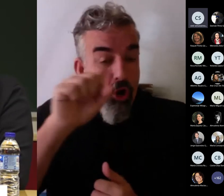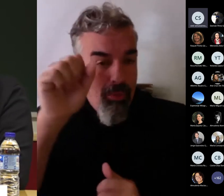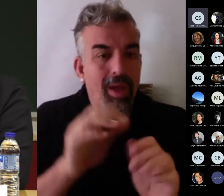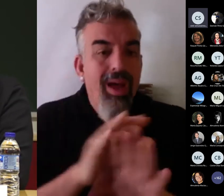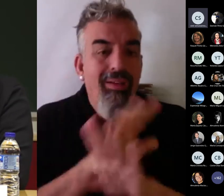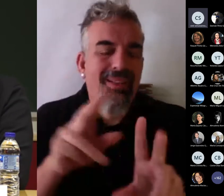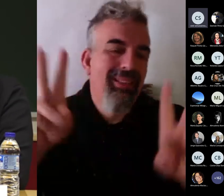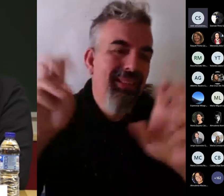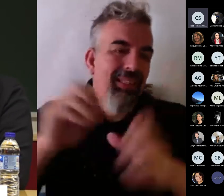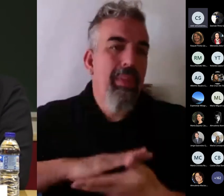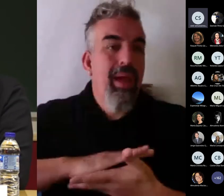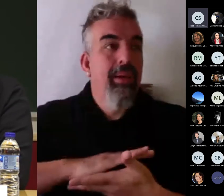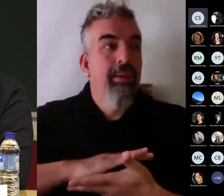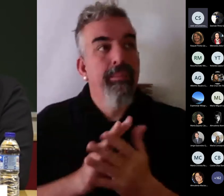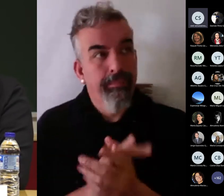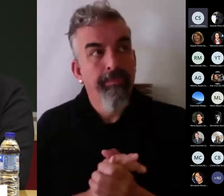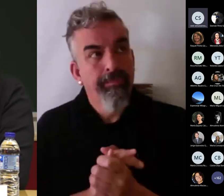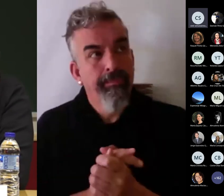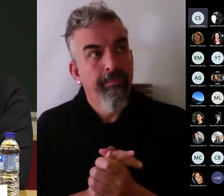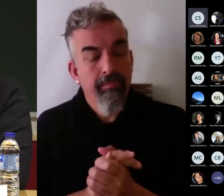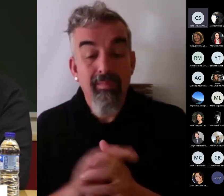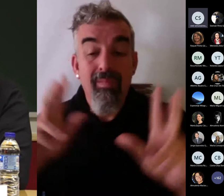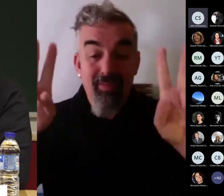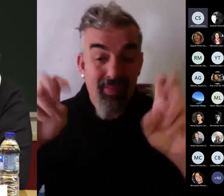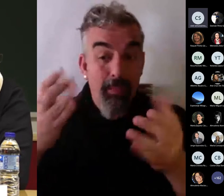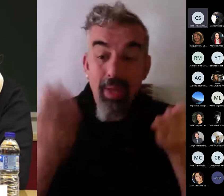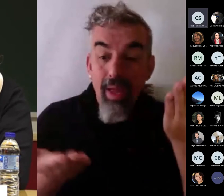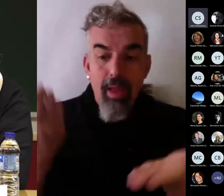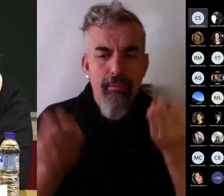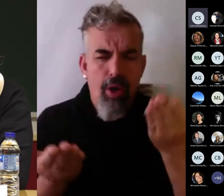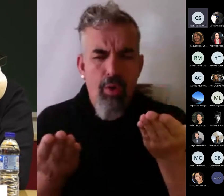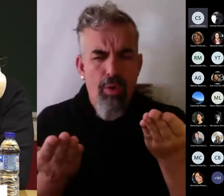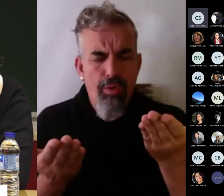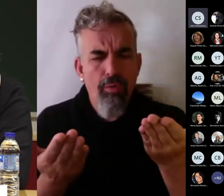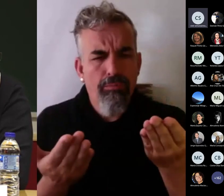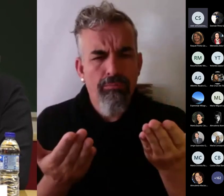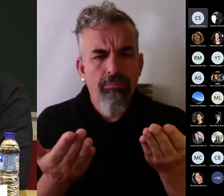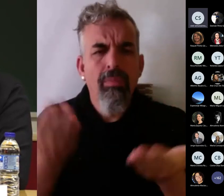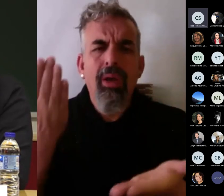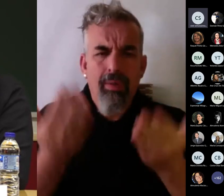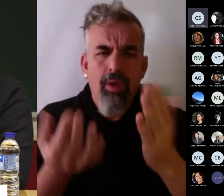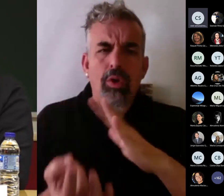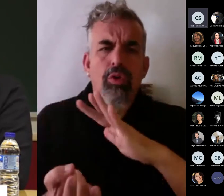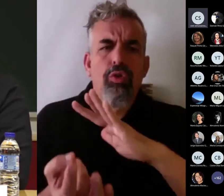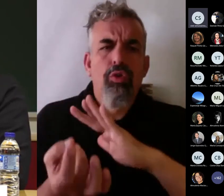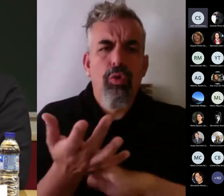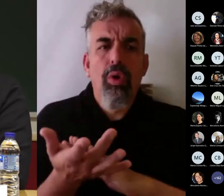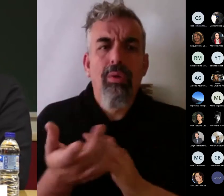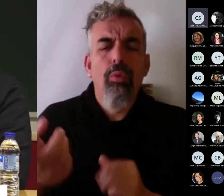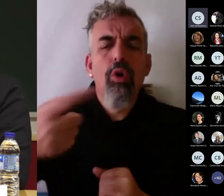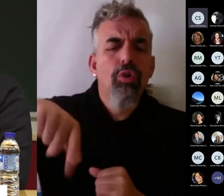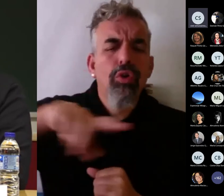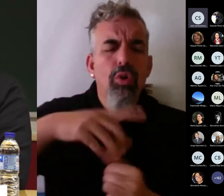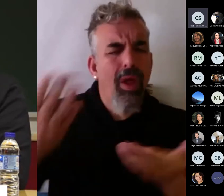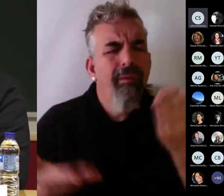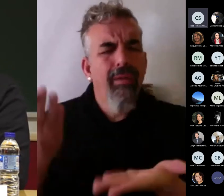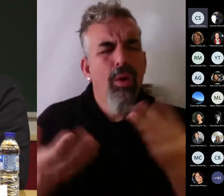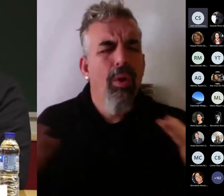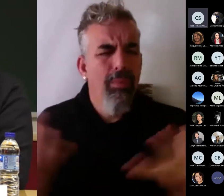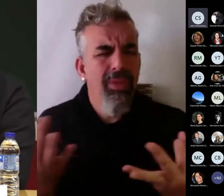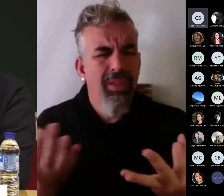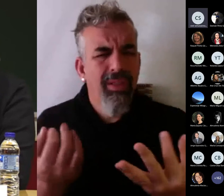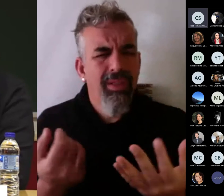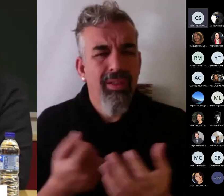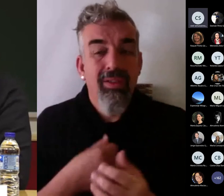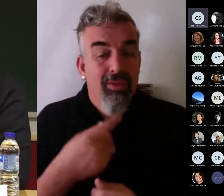a la evaluación, precisamente, ¿en qué debería consistir? ha surgido? ¿Qué lo que evaluamos? Pues, yo creo que hay